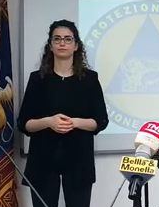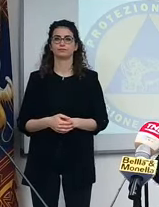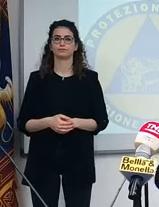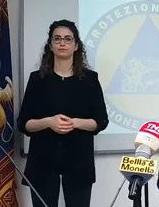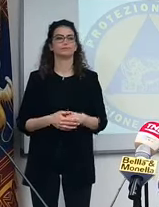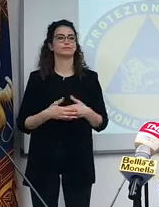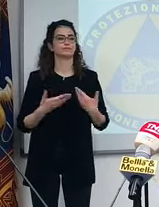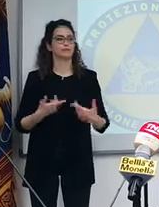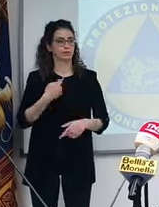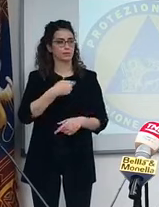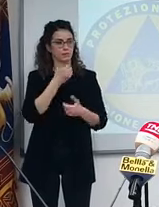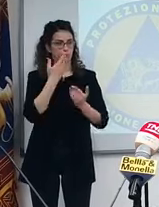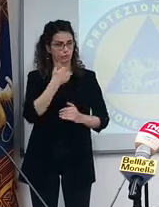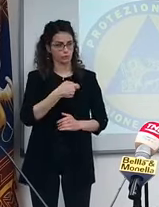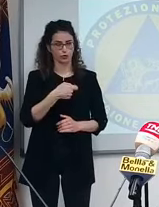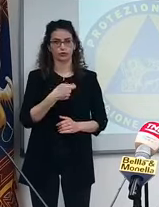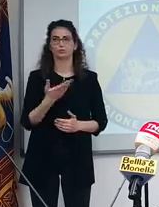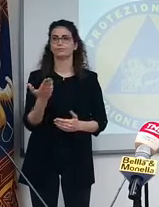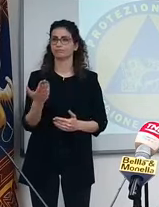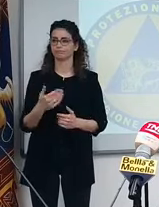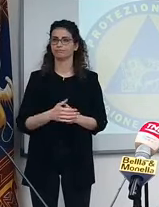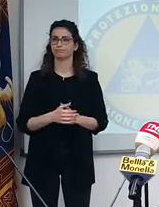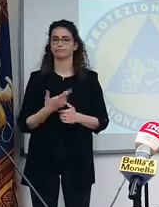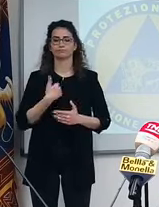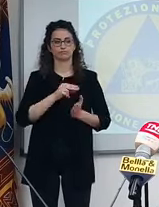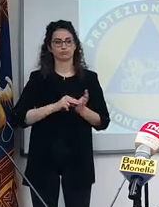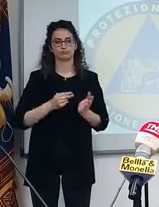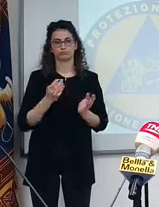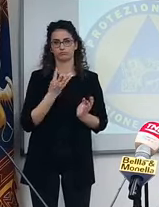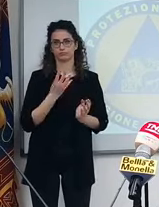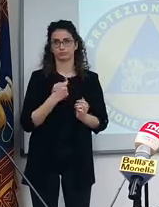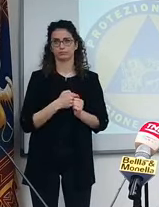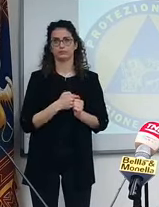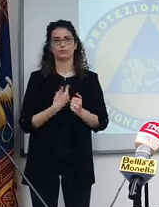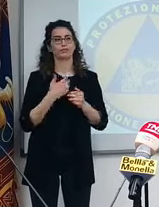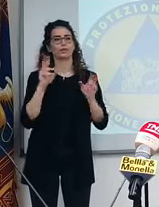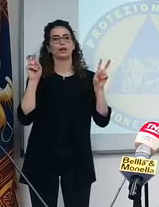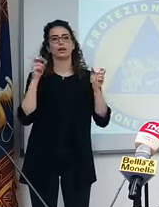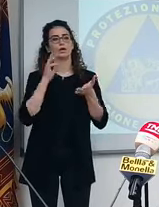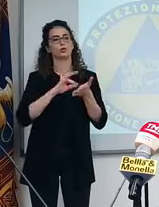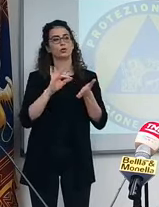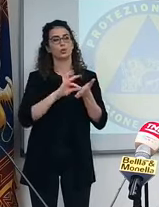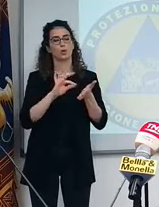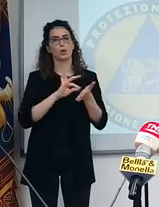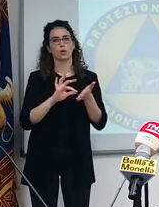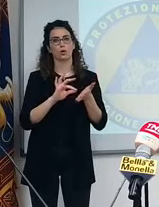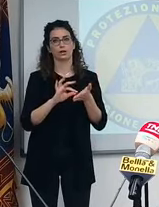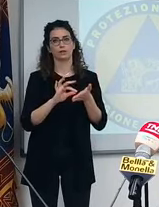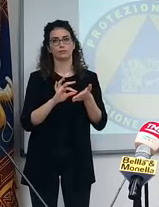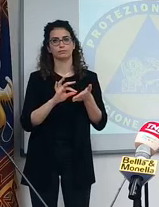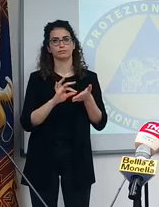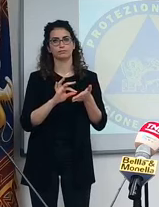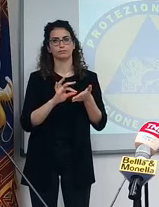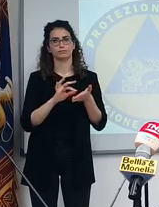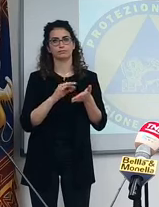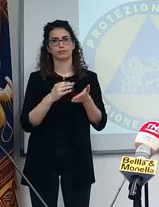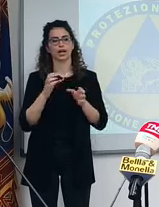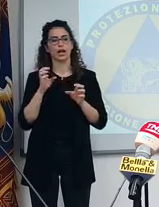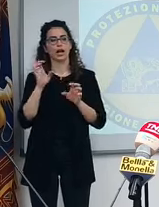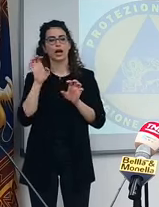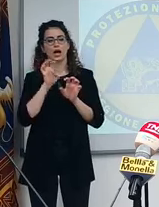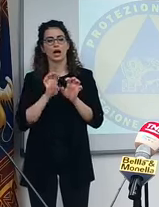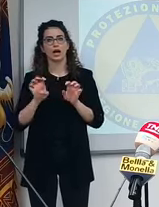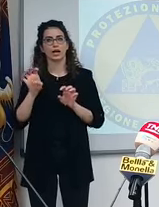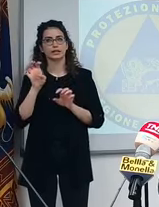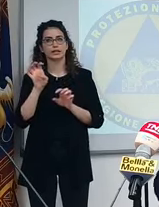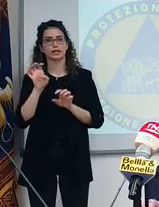Sì, Presidente, buongiorno. Buongiorno. Ho domanda e quindi cerco di andare rapido. Sul tema della scuola, quindi mi pare di capire che la regione non intende dare un